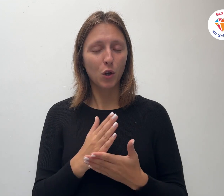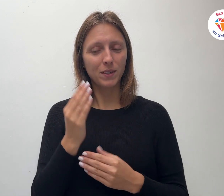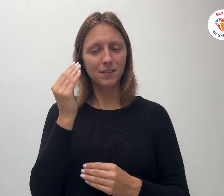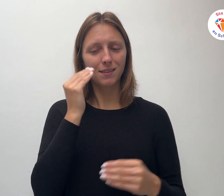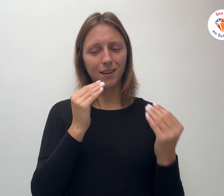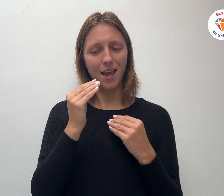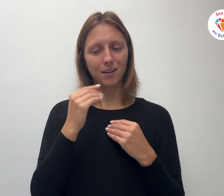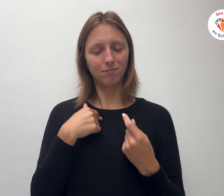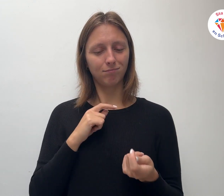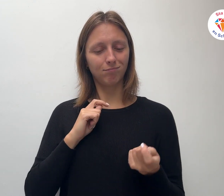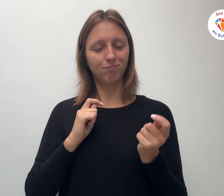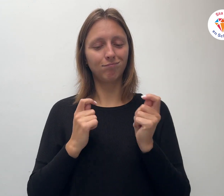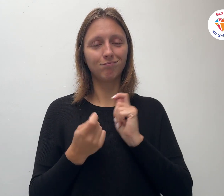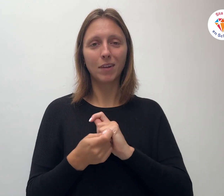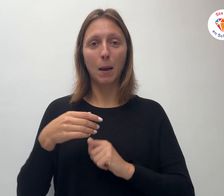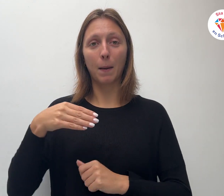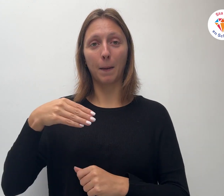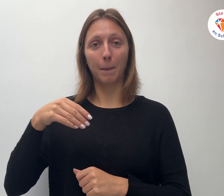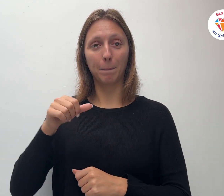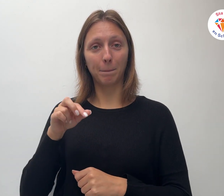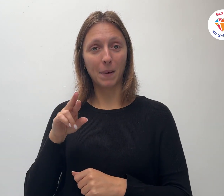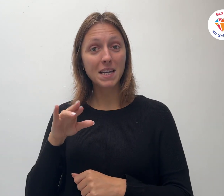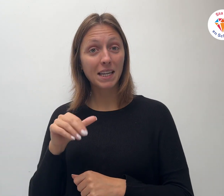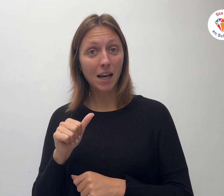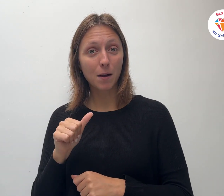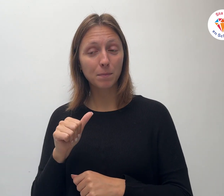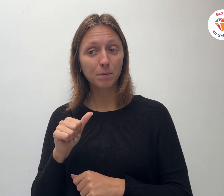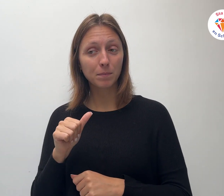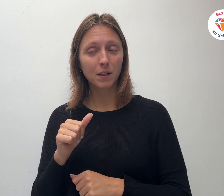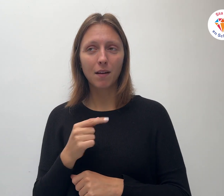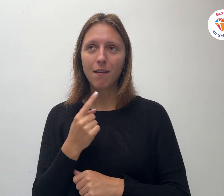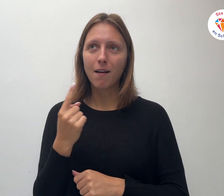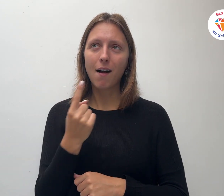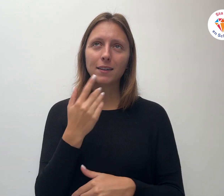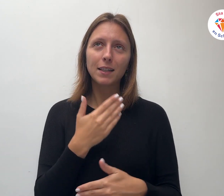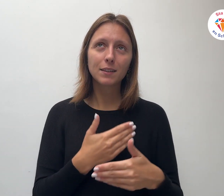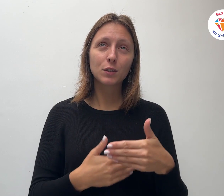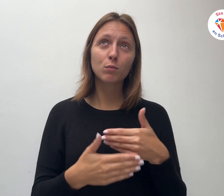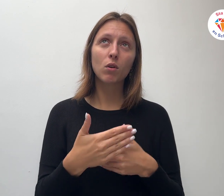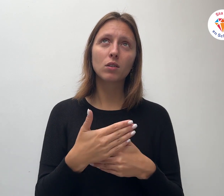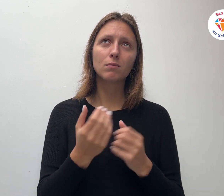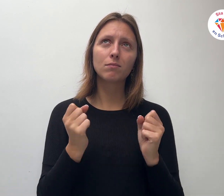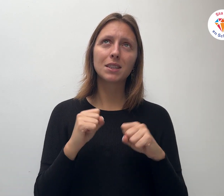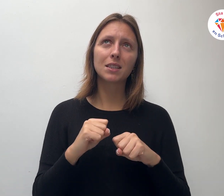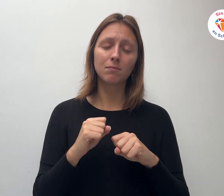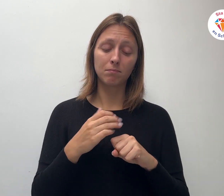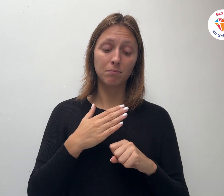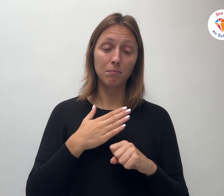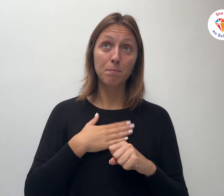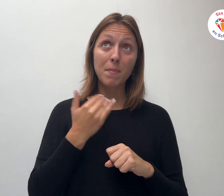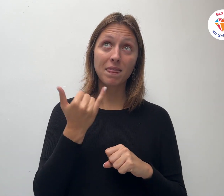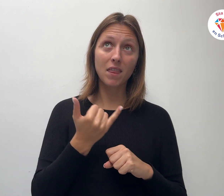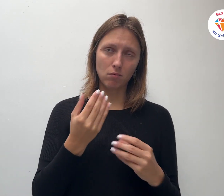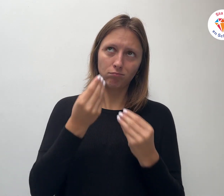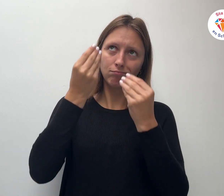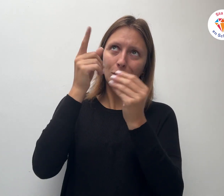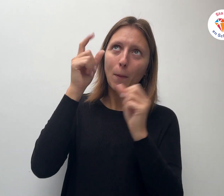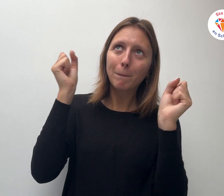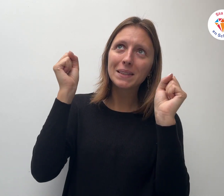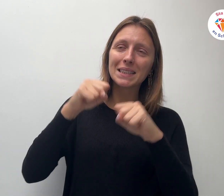Door iedere morgen de dag in zijn handen te leggen Ik maakte tijd Om aan Jezus zijn voeten te